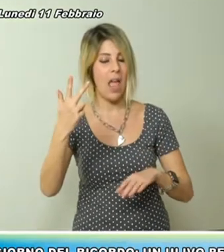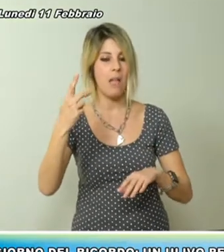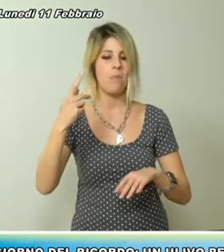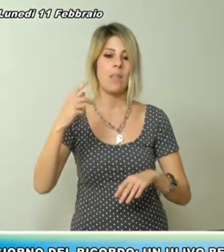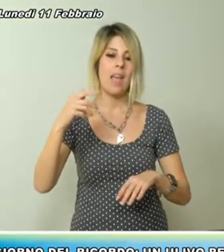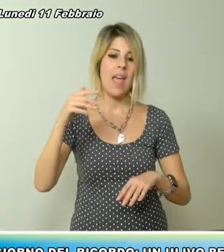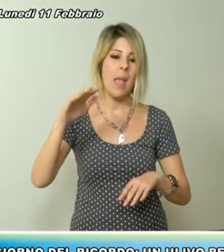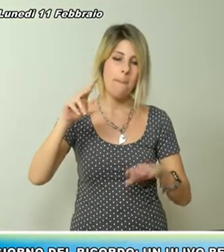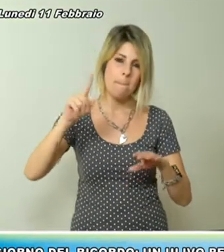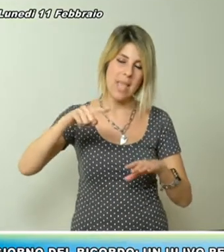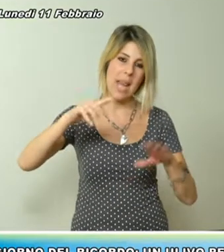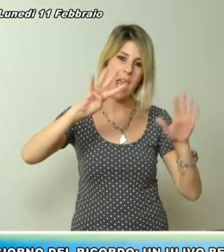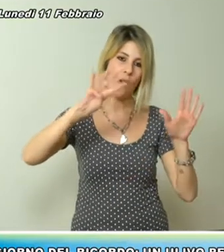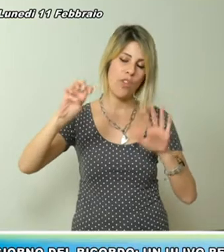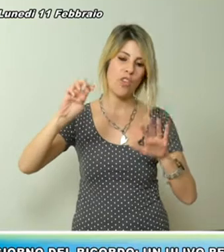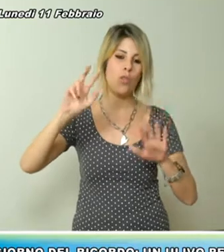.000 italiani.